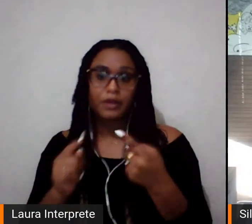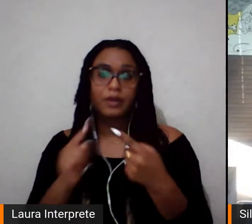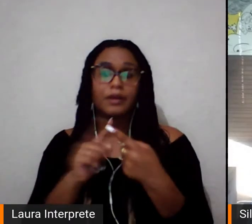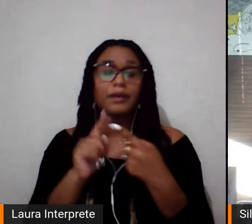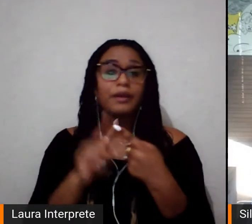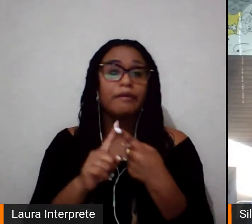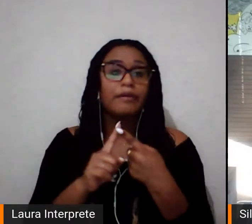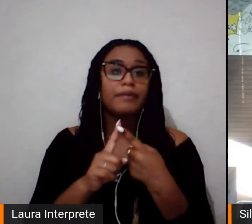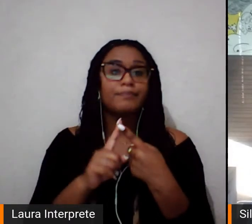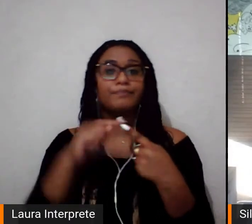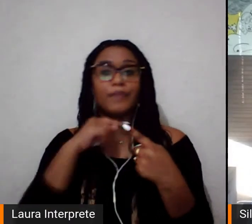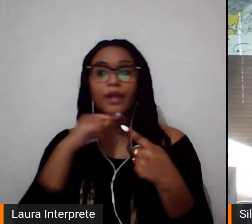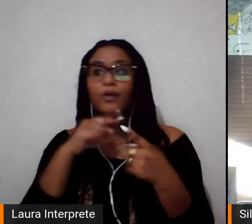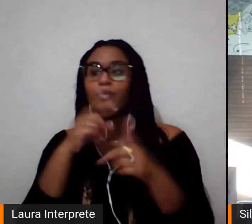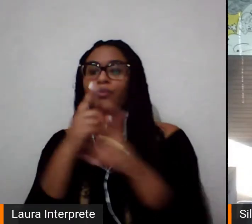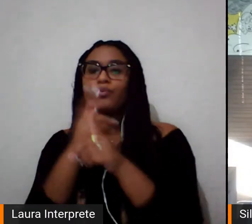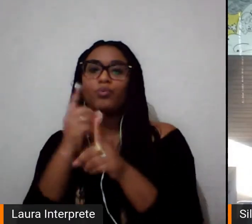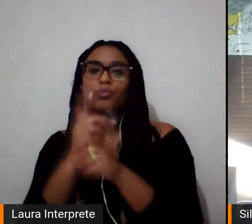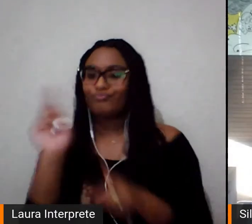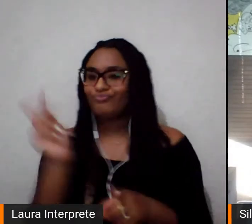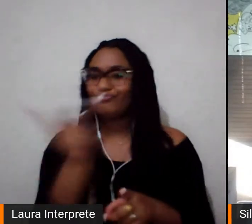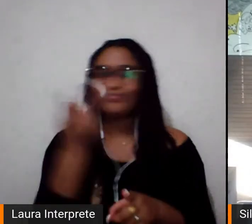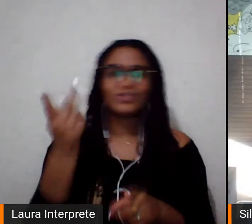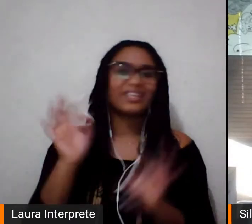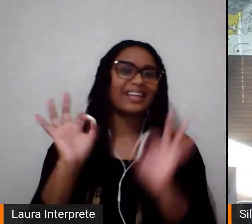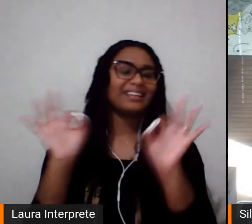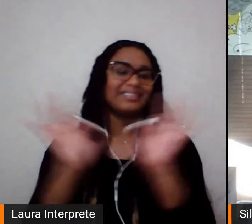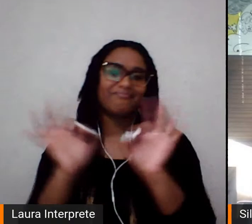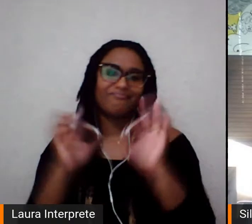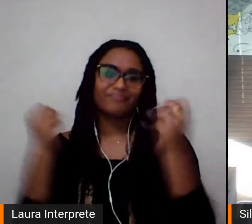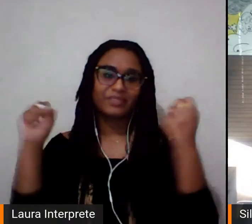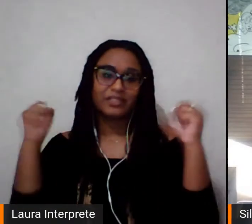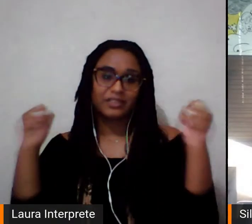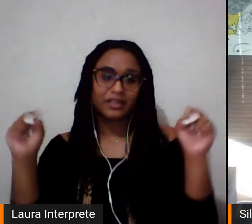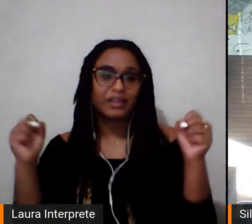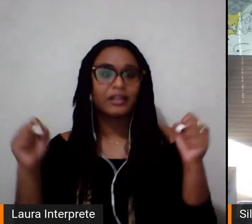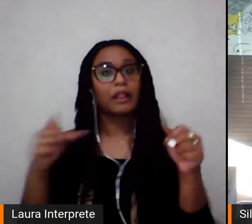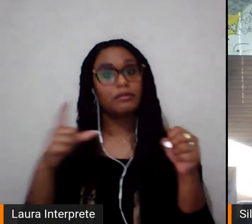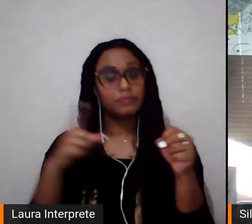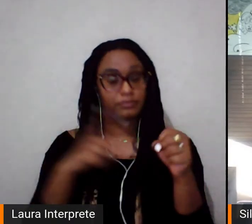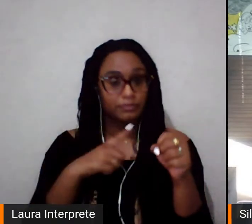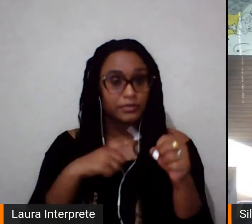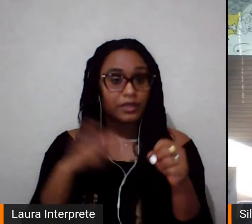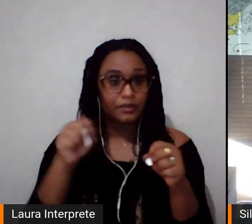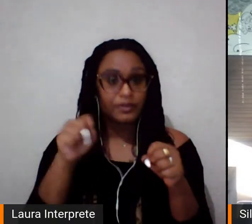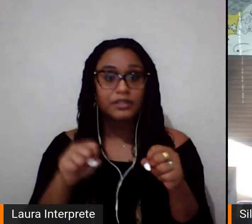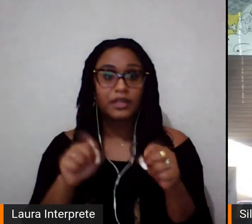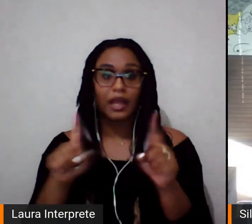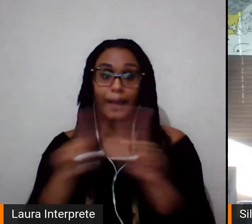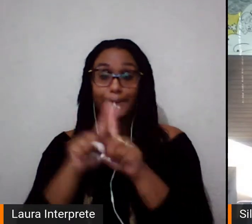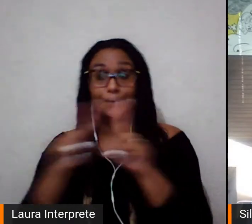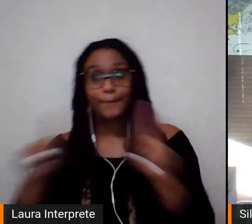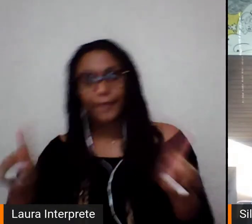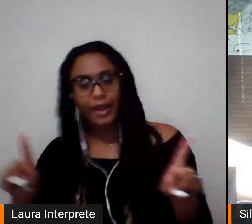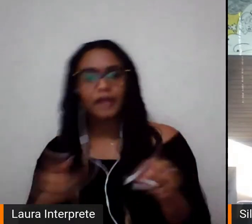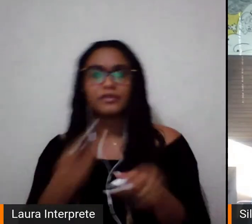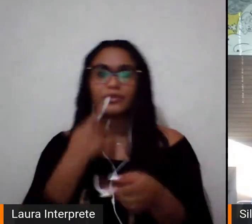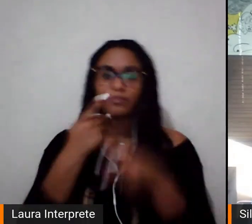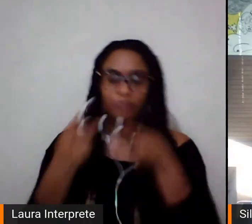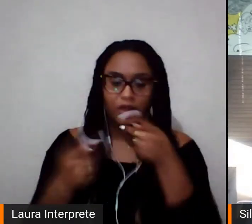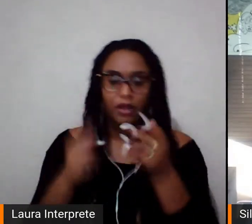registros muitas vezes sobre as mulheres no esporte, não é porque elas não estiveram lá, porque elas não foram, suas histórias não foram registradas,